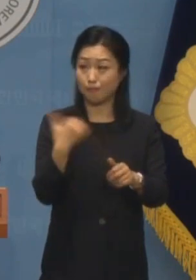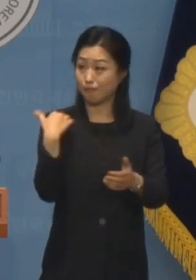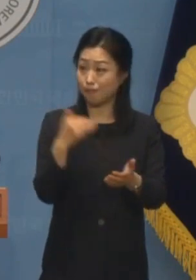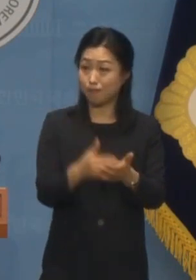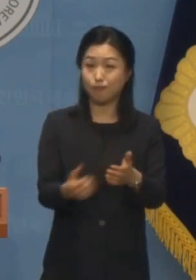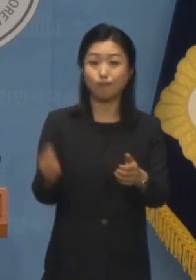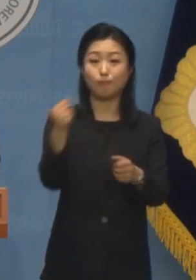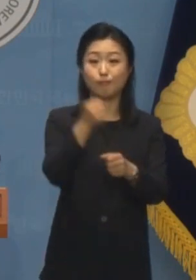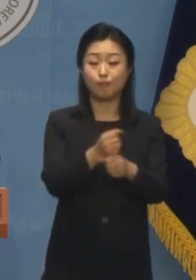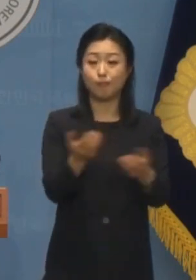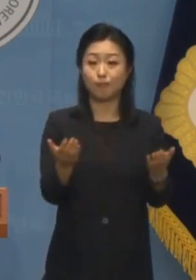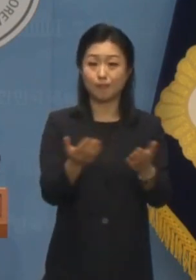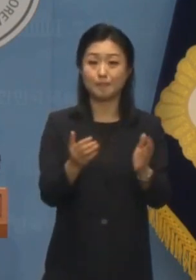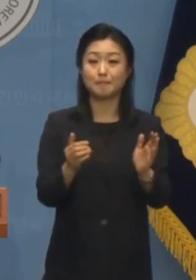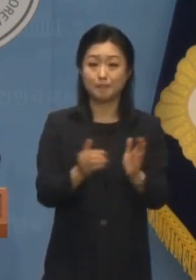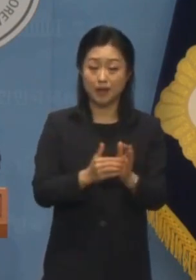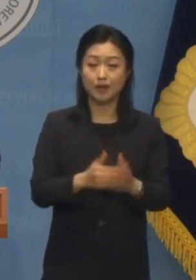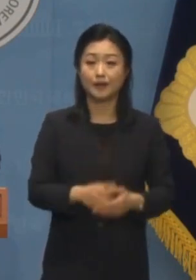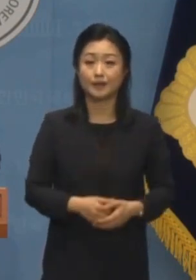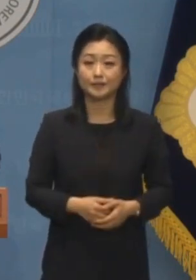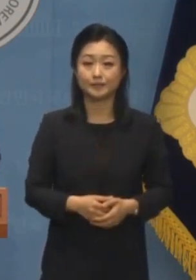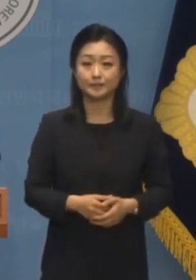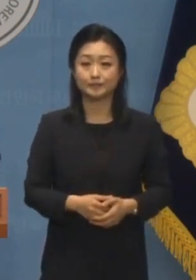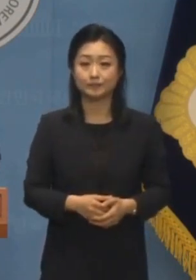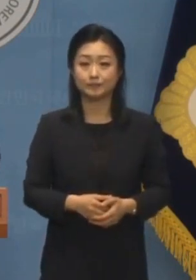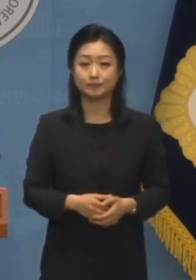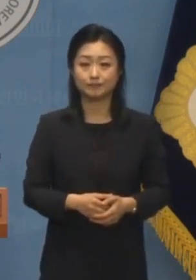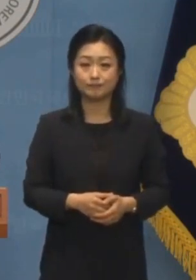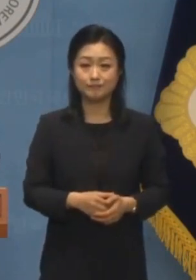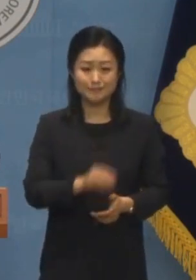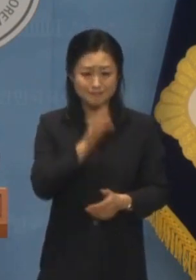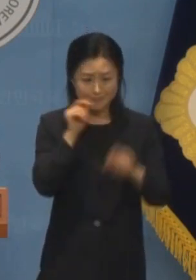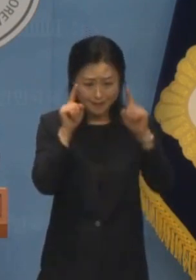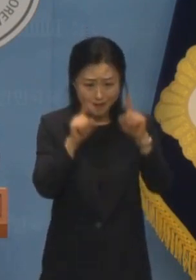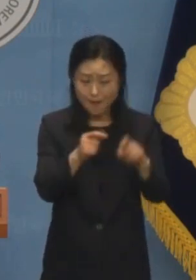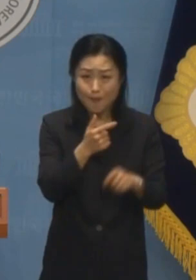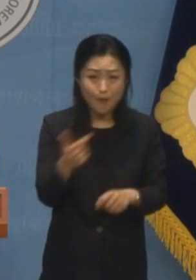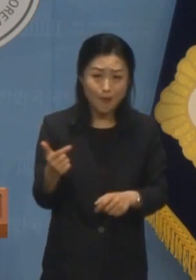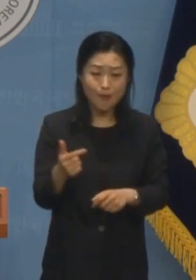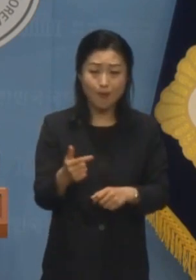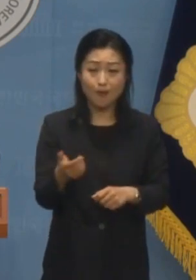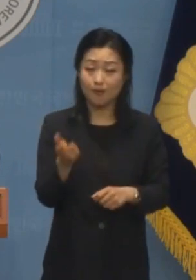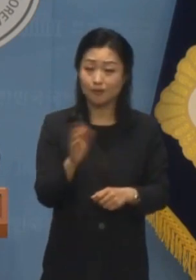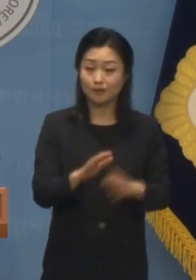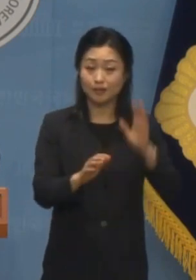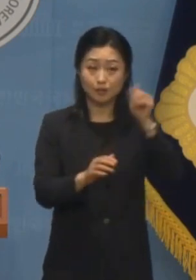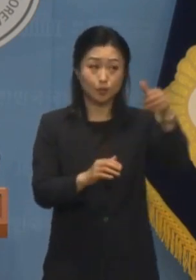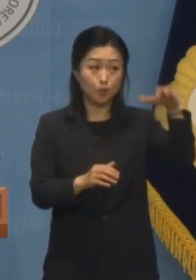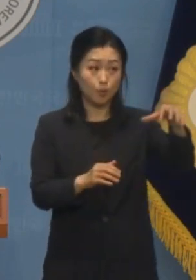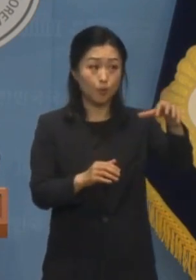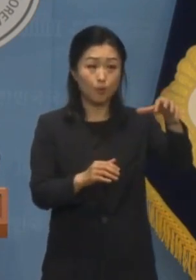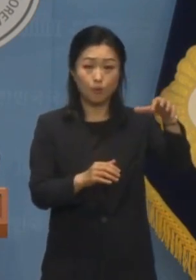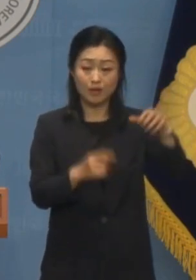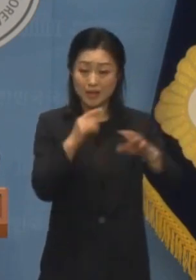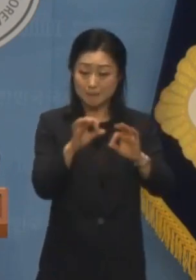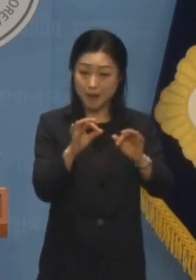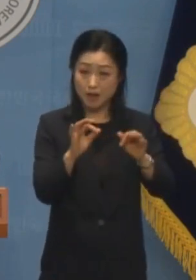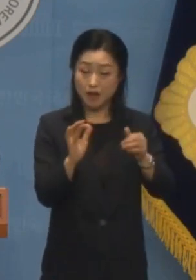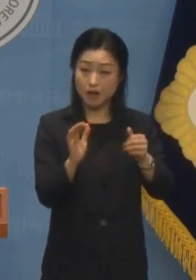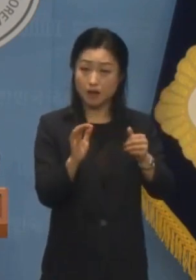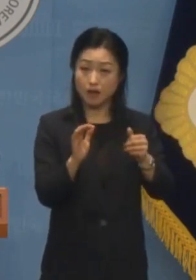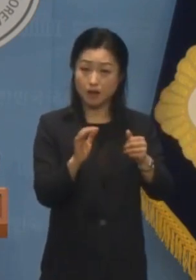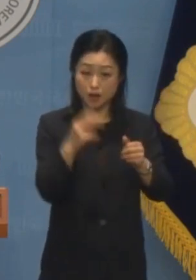복귀했습니다 의혹이 사실이라면 대통령실이 막아야 할 마약 대신